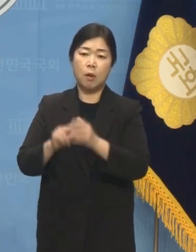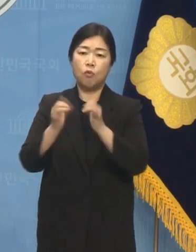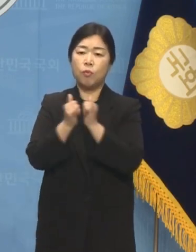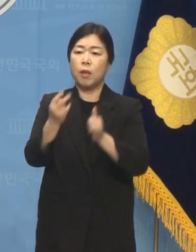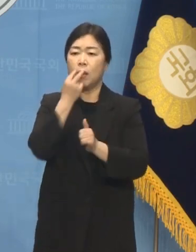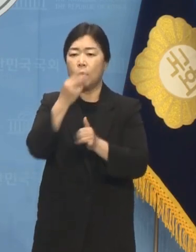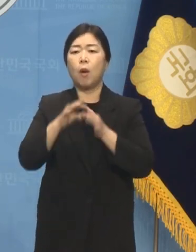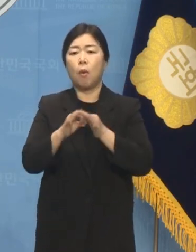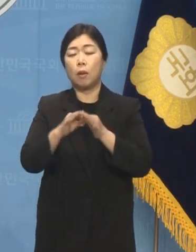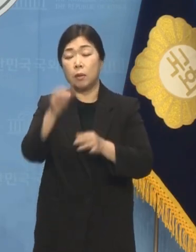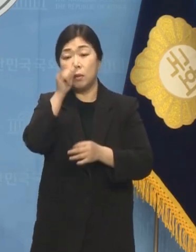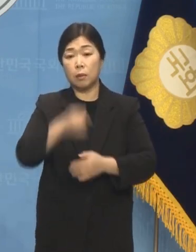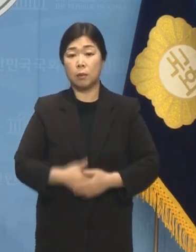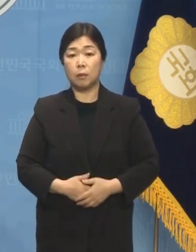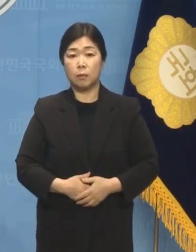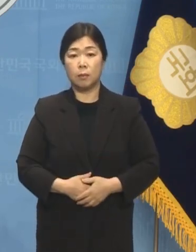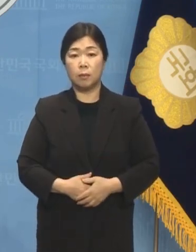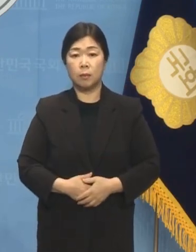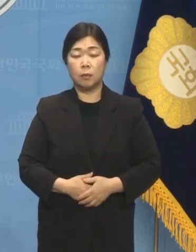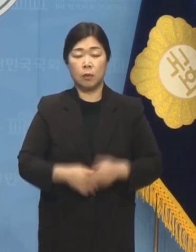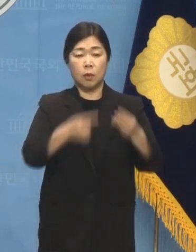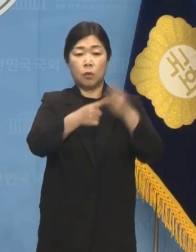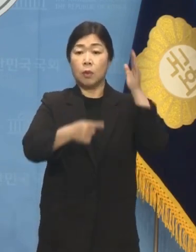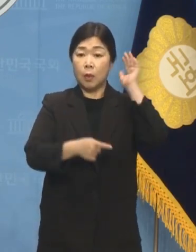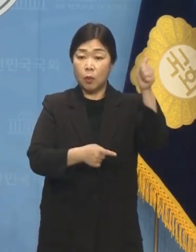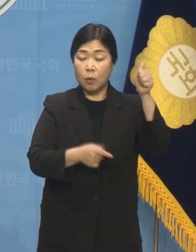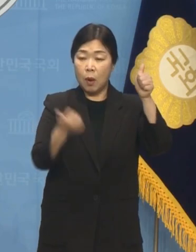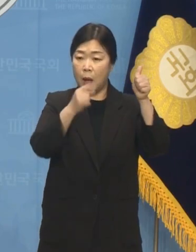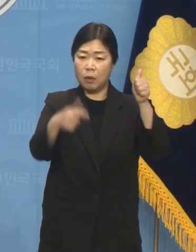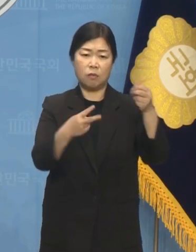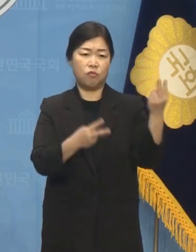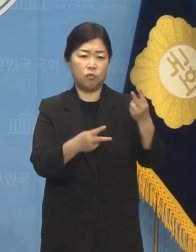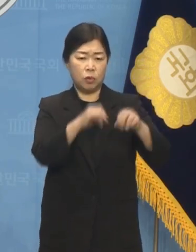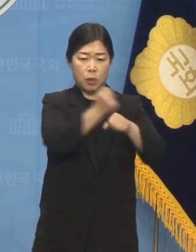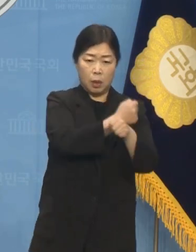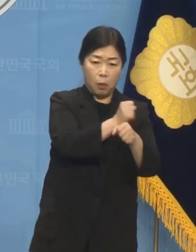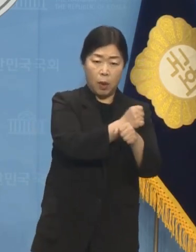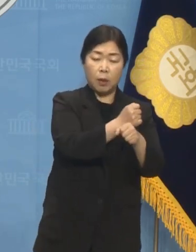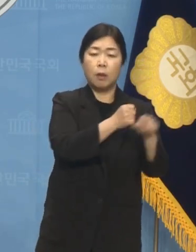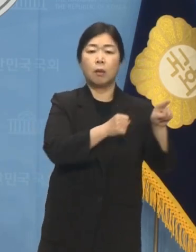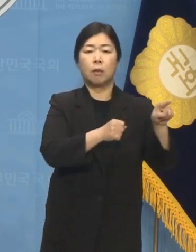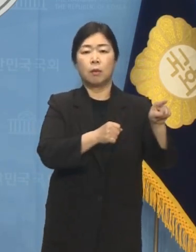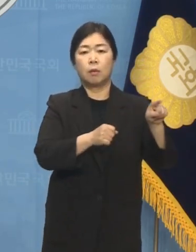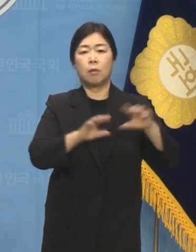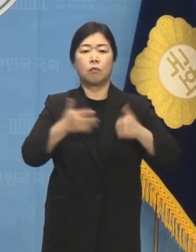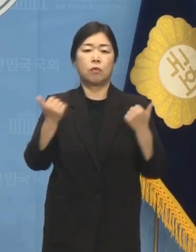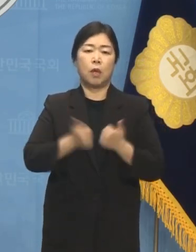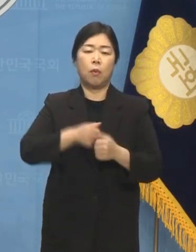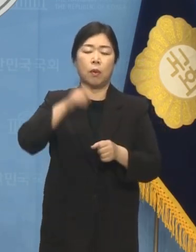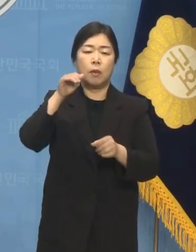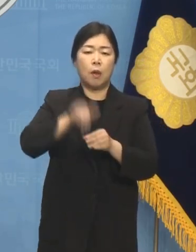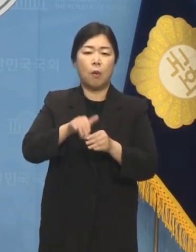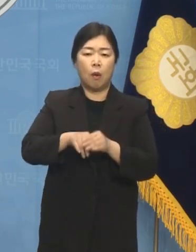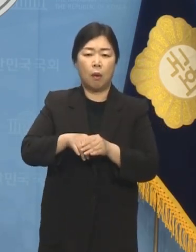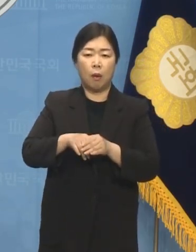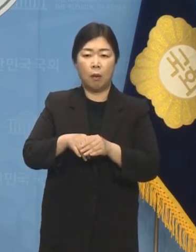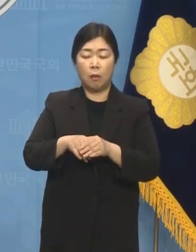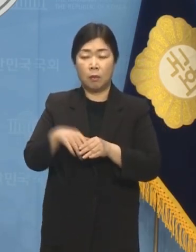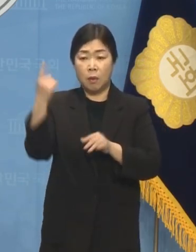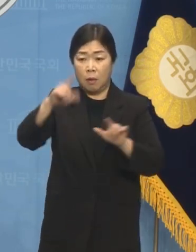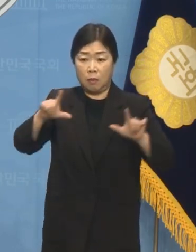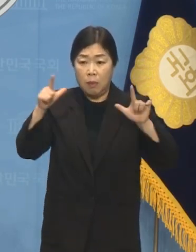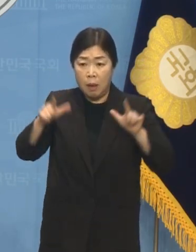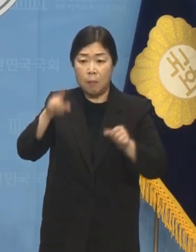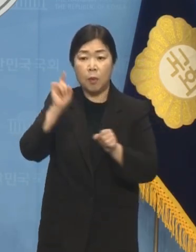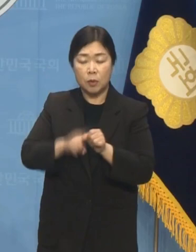벌어진 윤석열 대통령과 한동훈 위원장의 움직임이 부디 총선용 드라마 한동훈 위원장